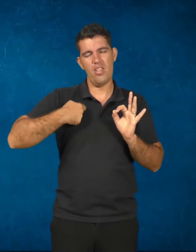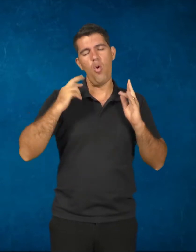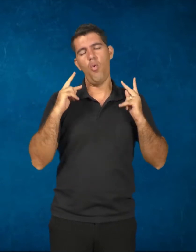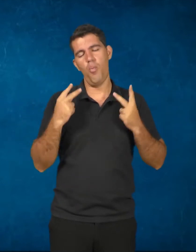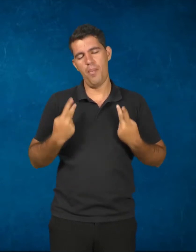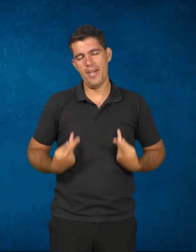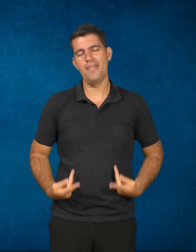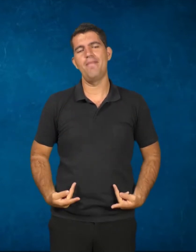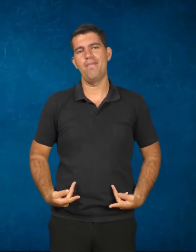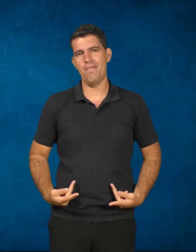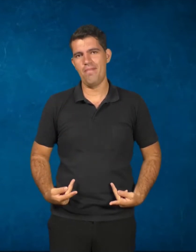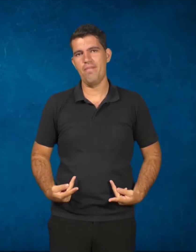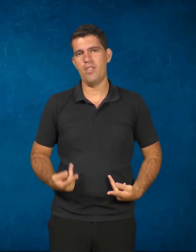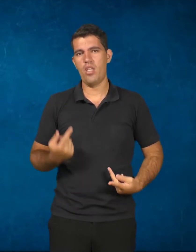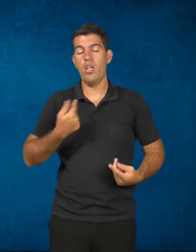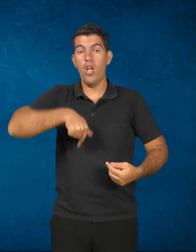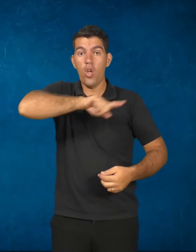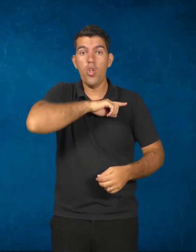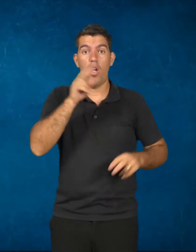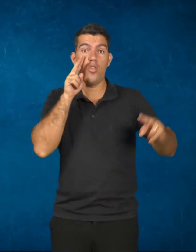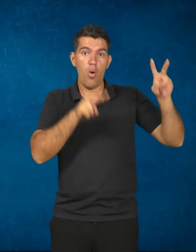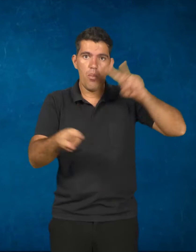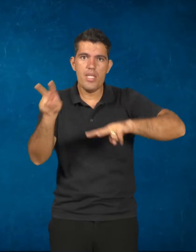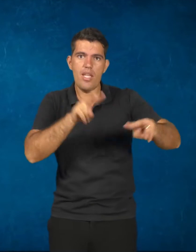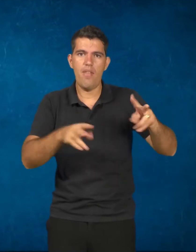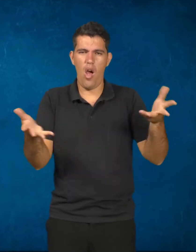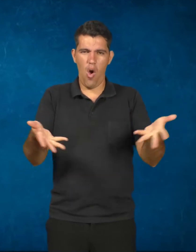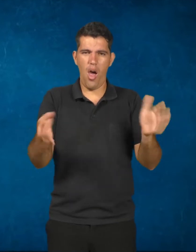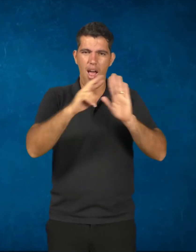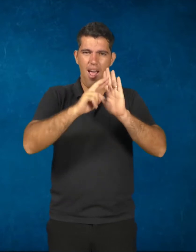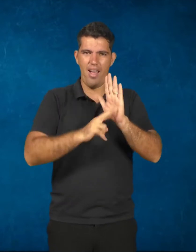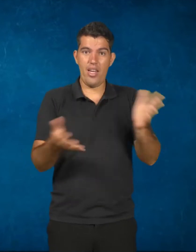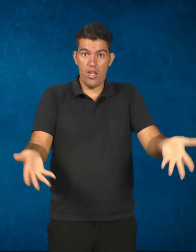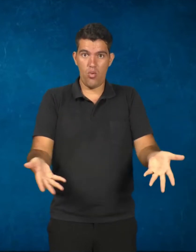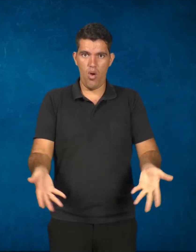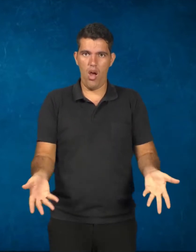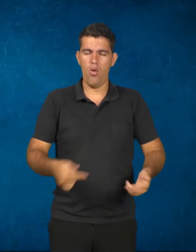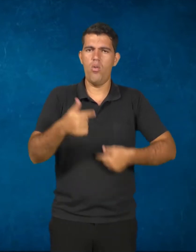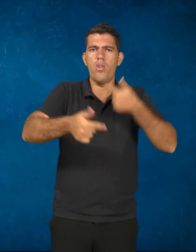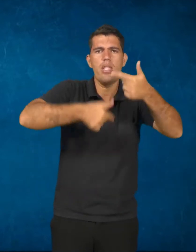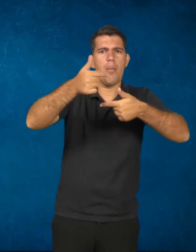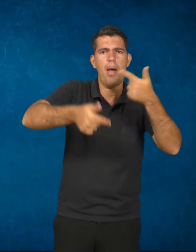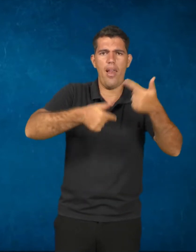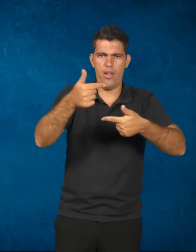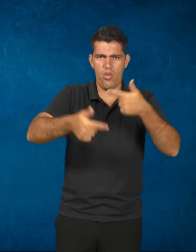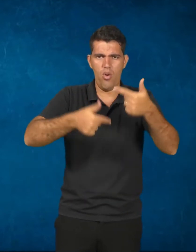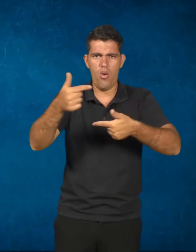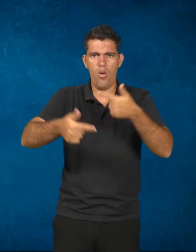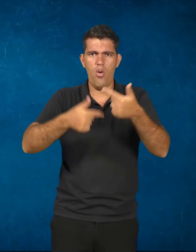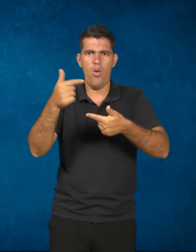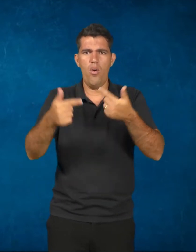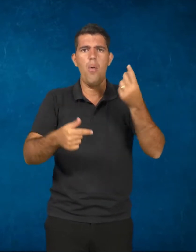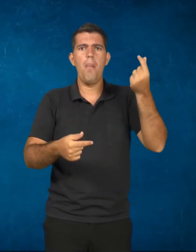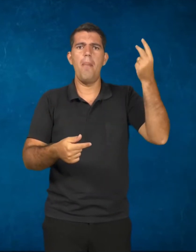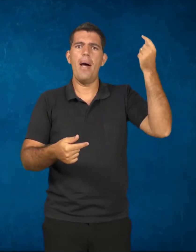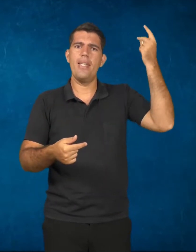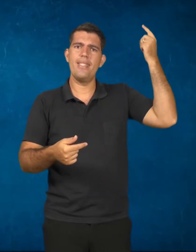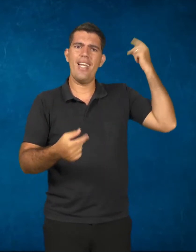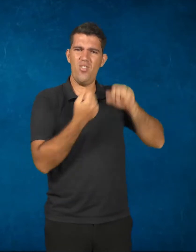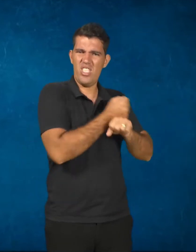Nós vamos observar que no regime atual o trabalhador não mudou muito da época da escravidão,